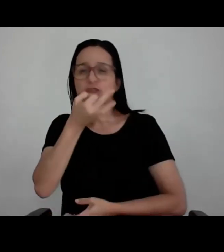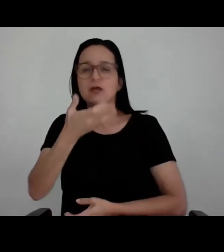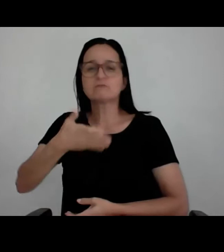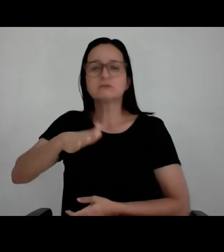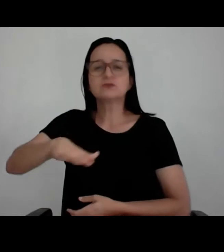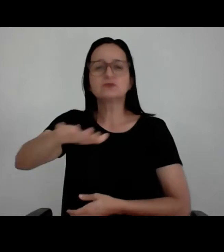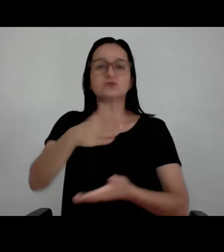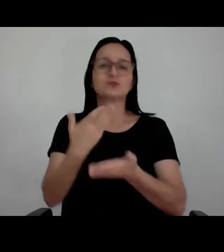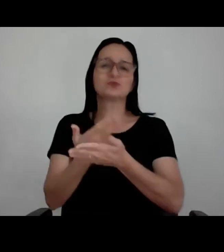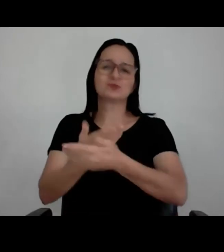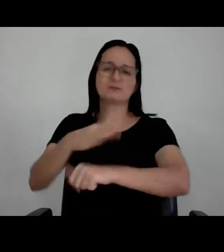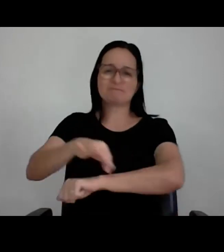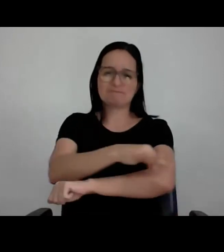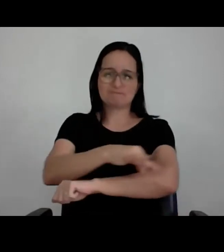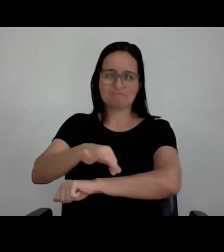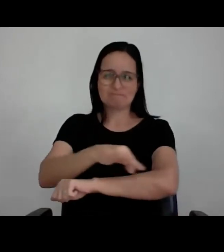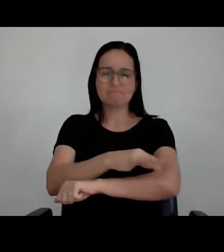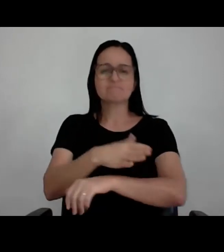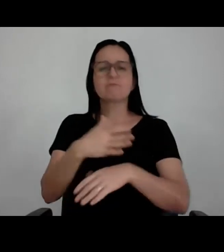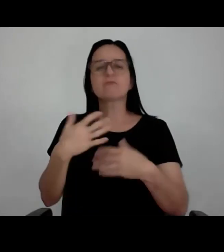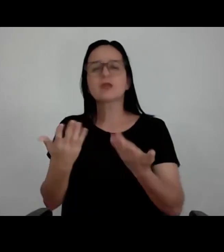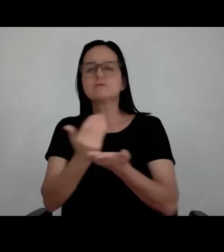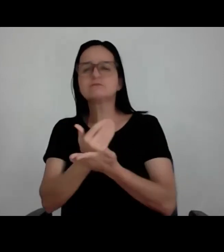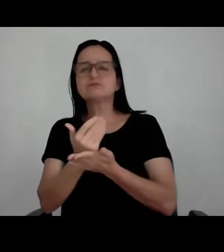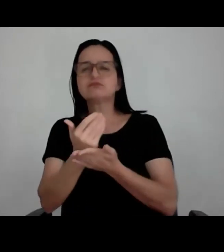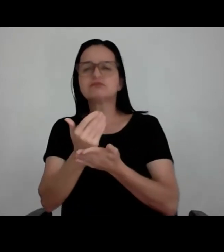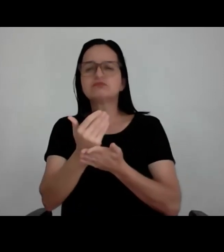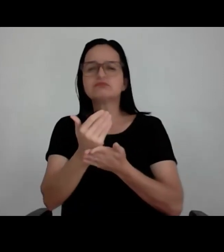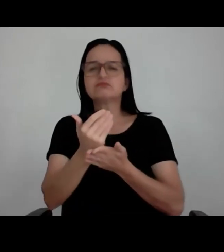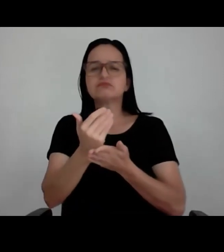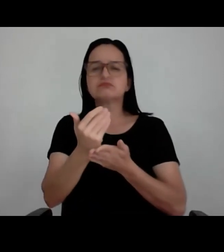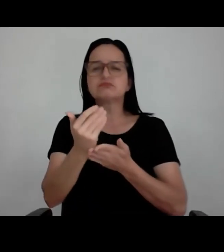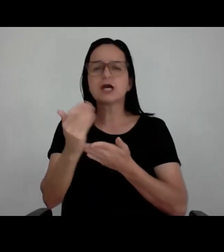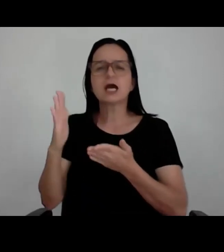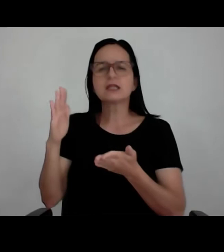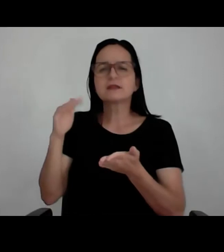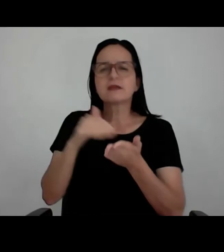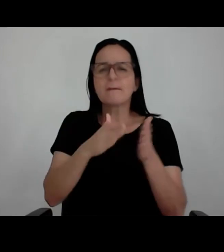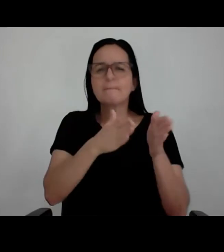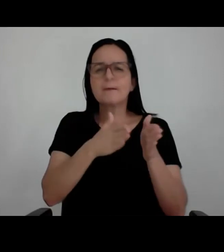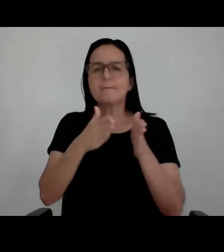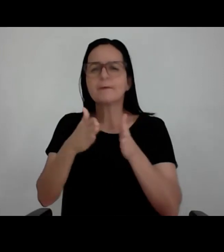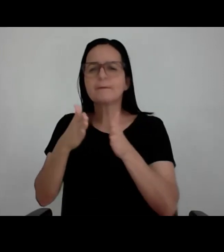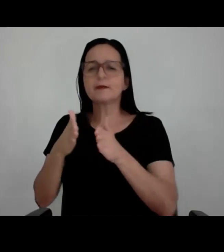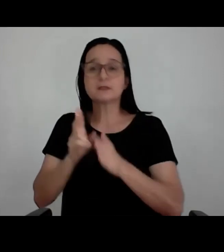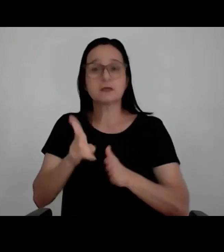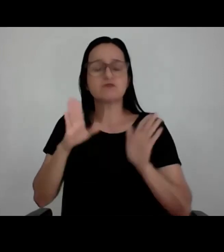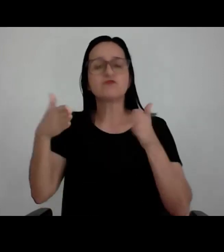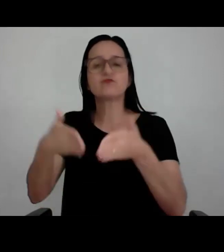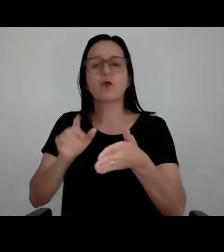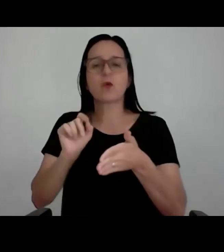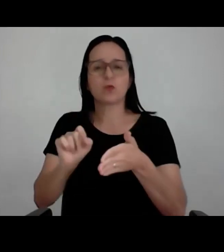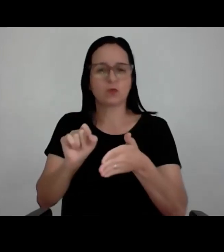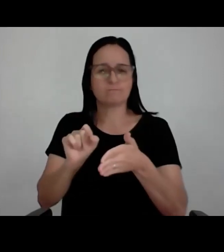de arquitetura. Desde a ideia inicial do livro até todo esse andamento que a gente fez, teve sempre esse foco. Durante 15